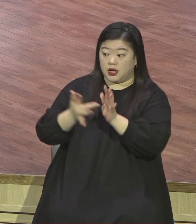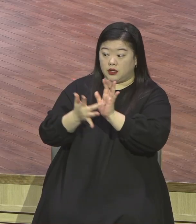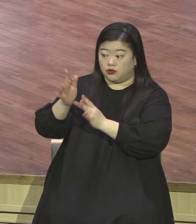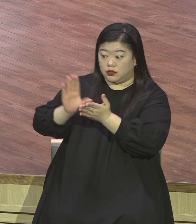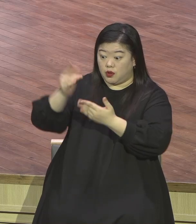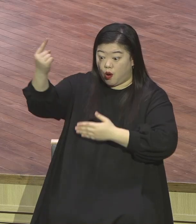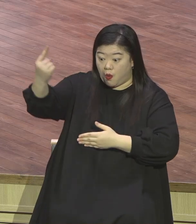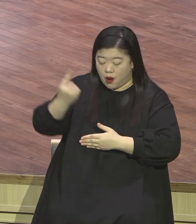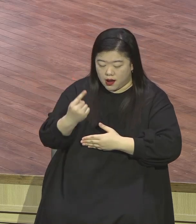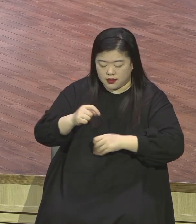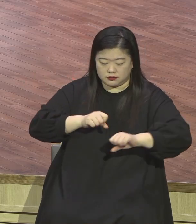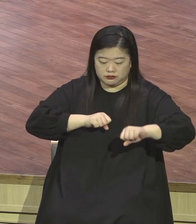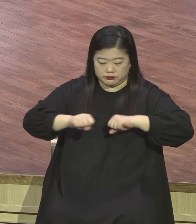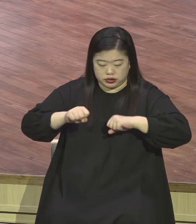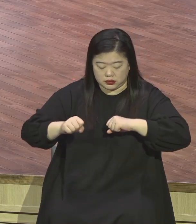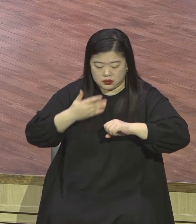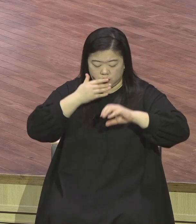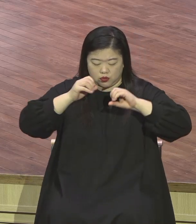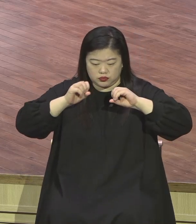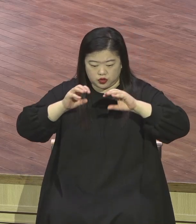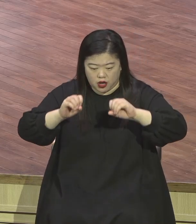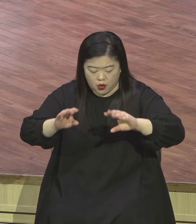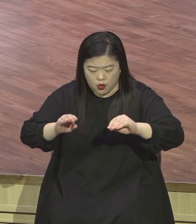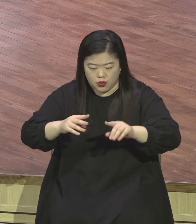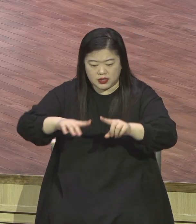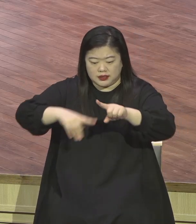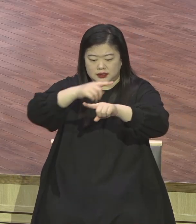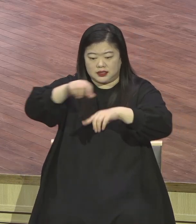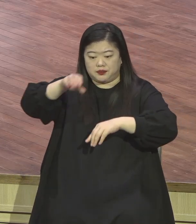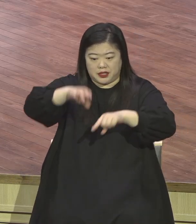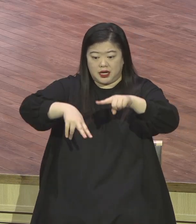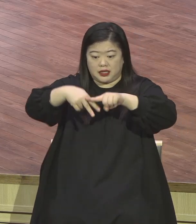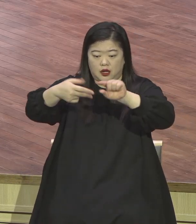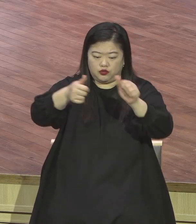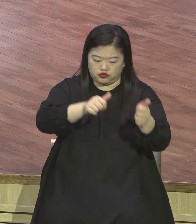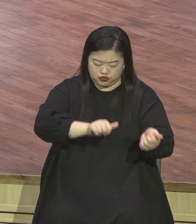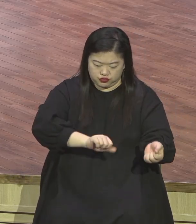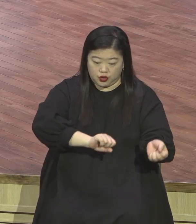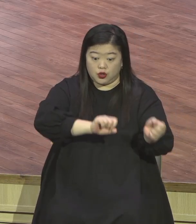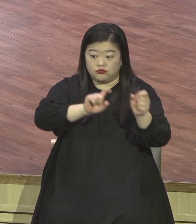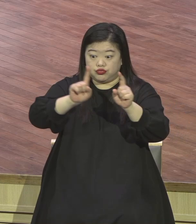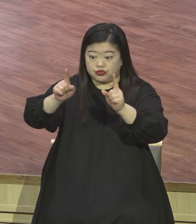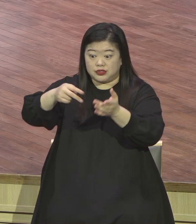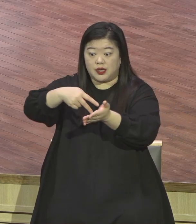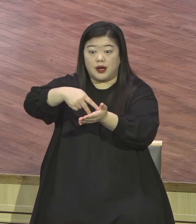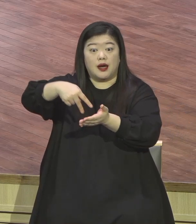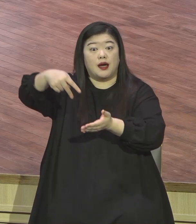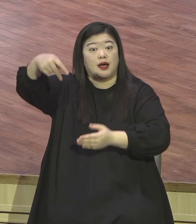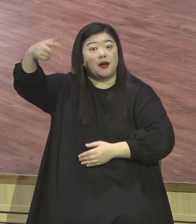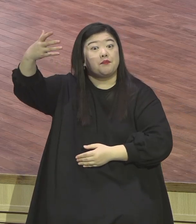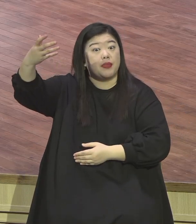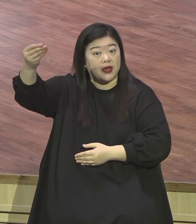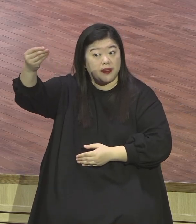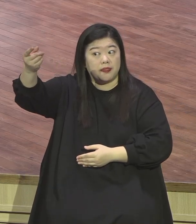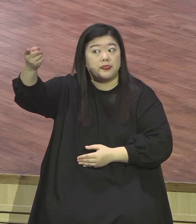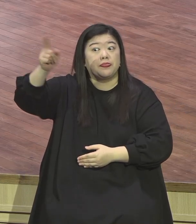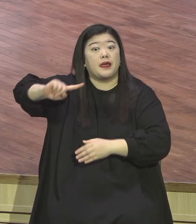예수 제림으로 그렇게 이루어집니다 성령 강림까지는 이미 다